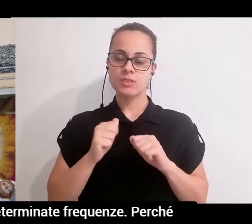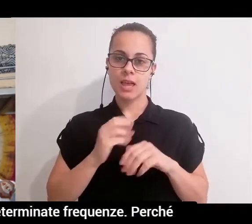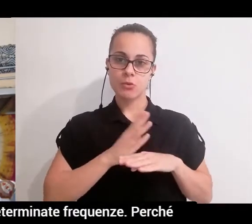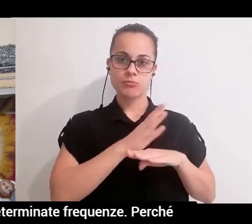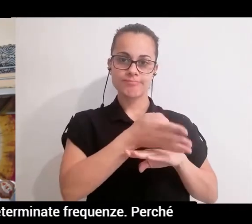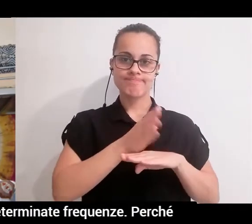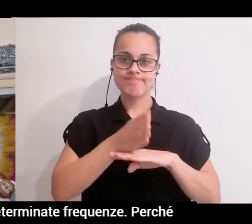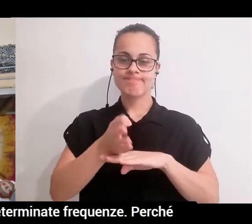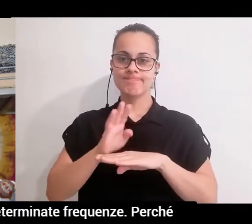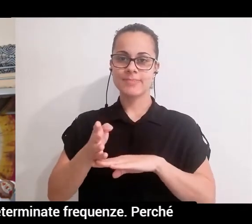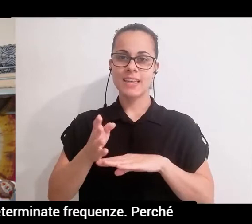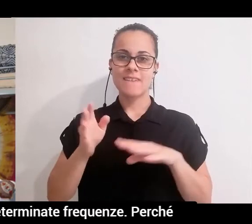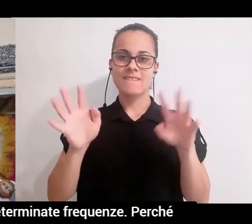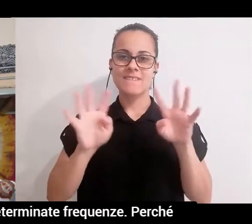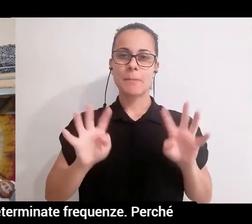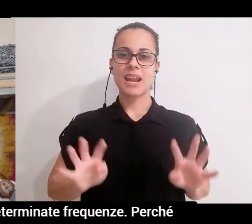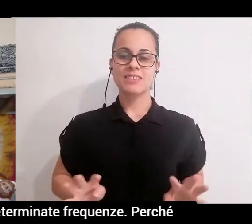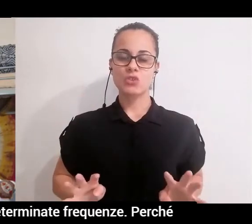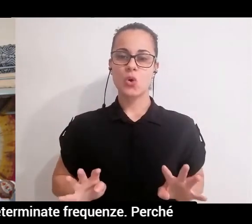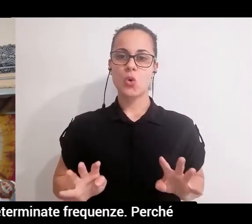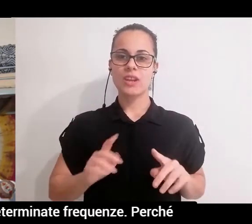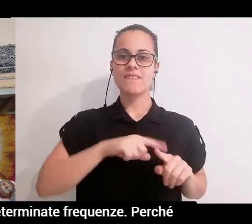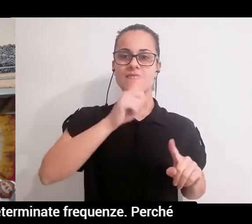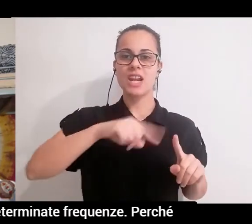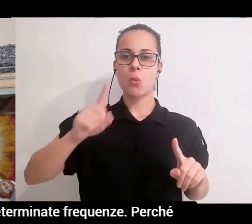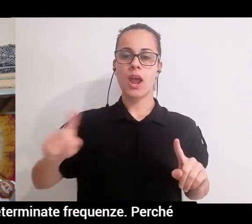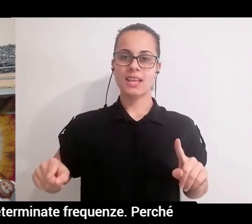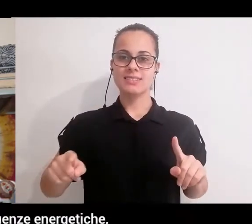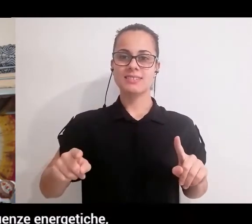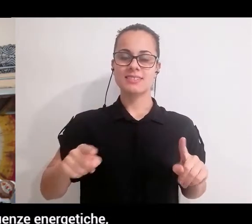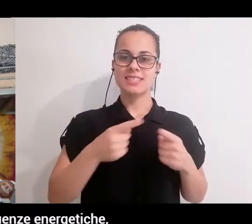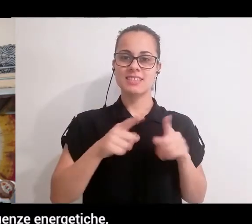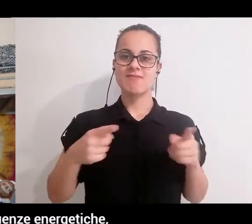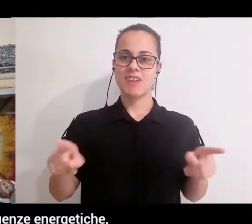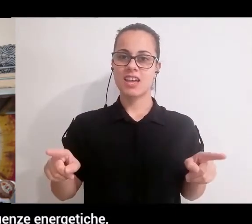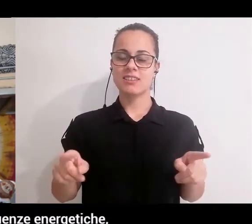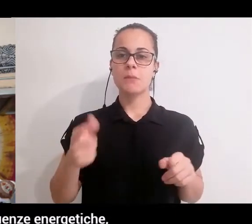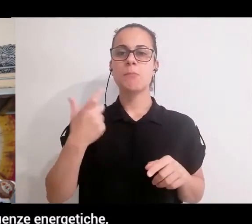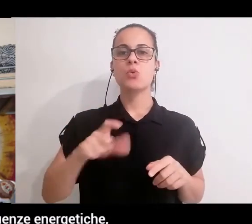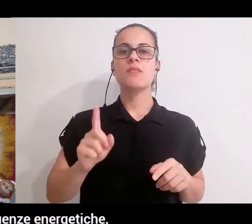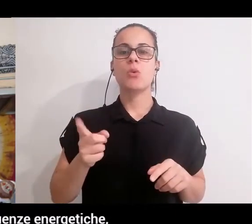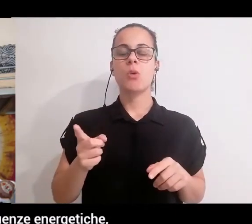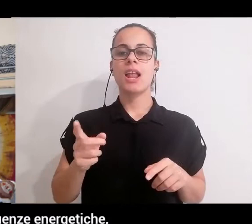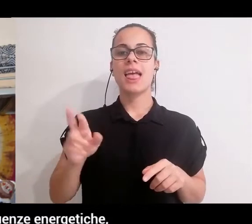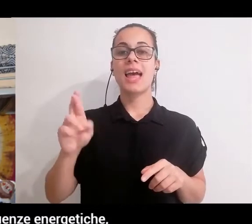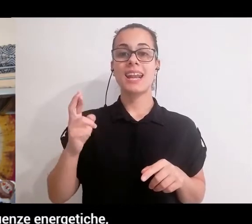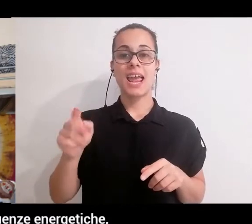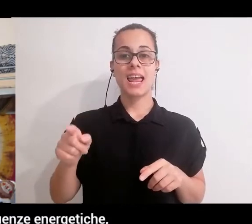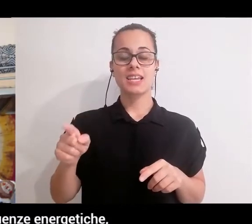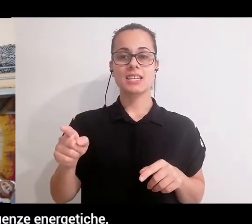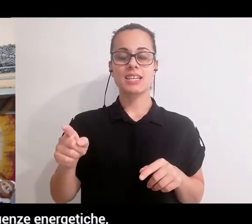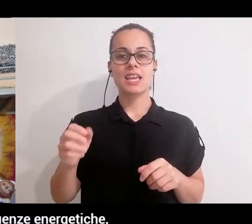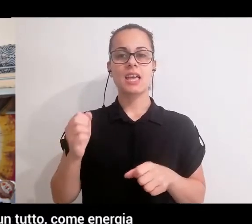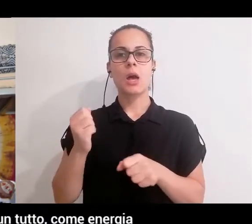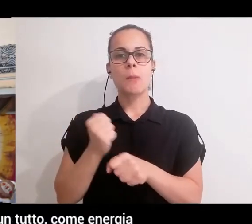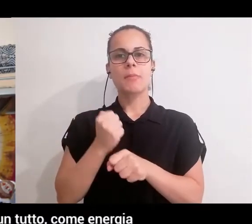determinate vibrazioni, a determinate frequenze. Perché frequenze? Perché il Reiki va a lavorare proprio su delle frequenze